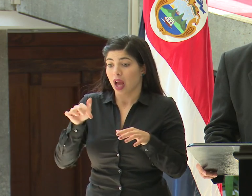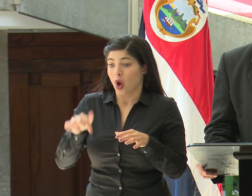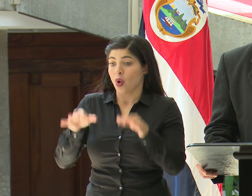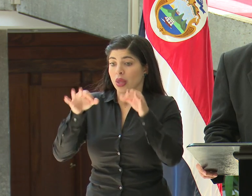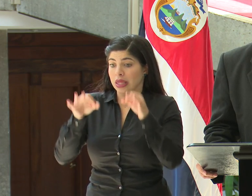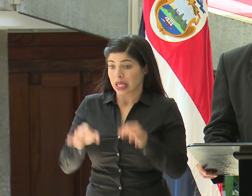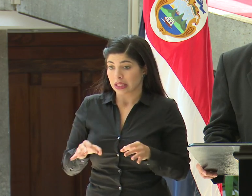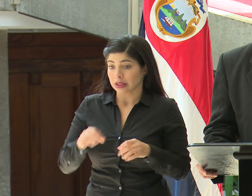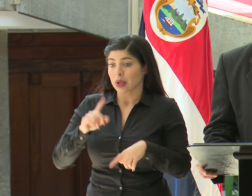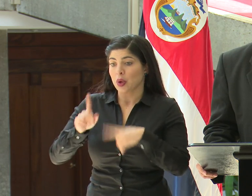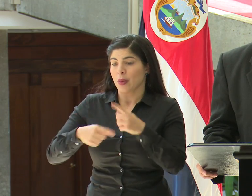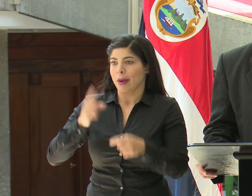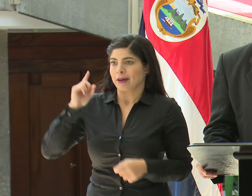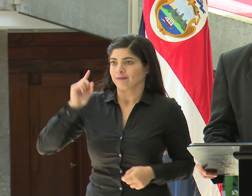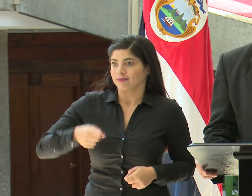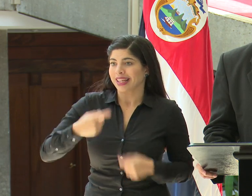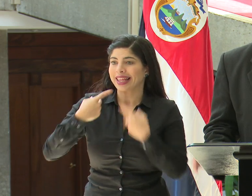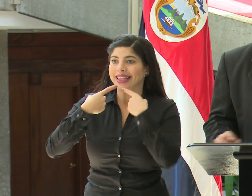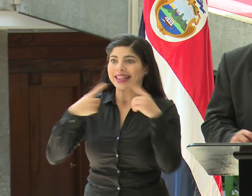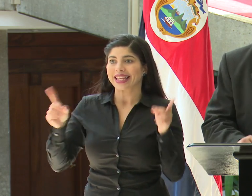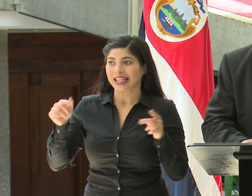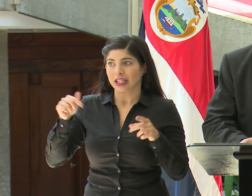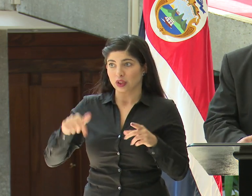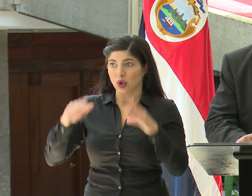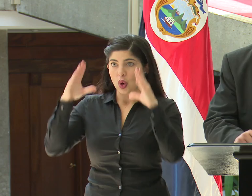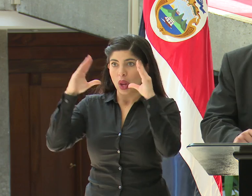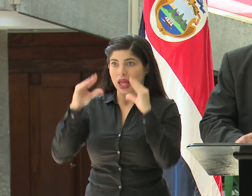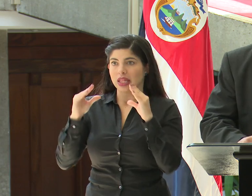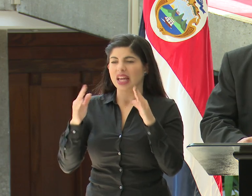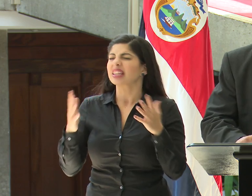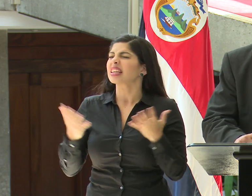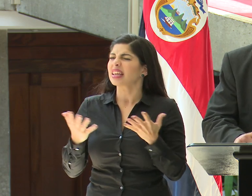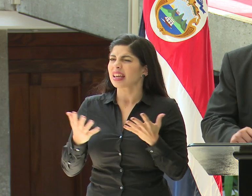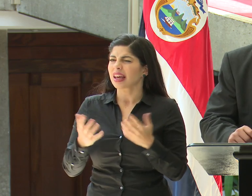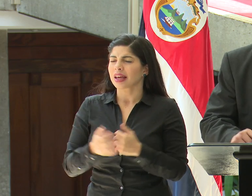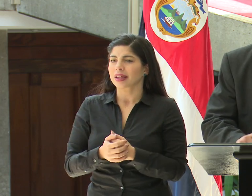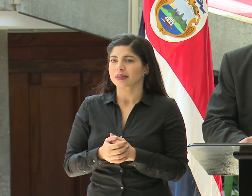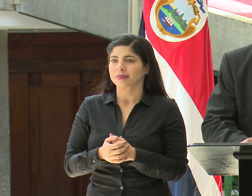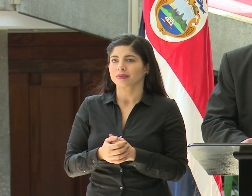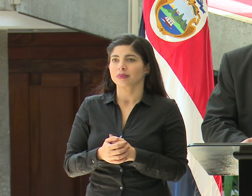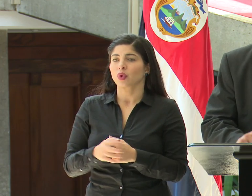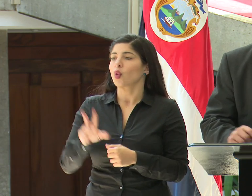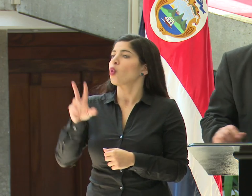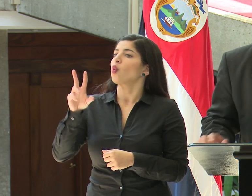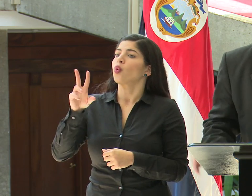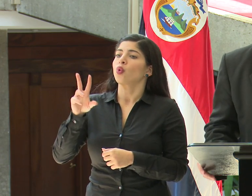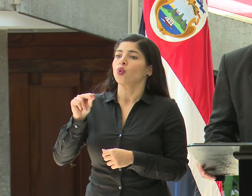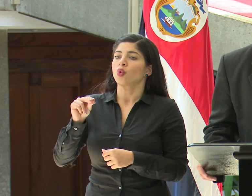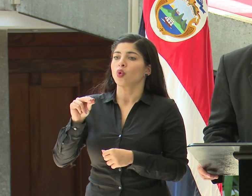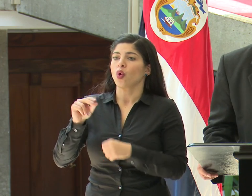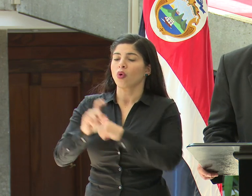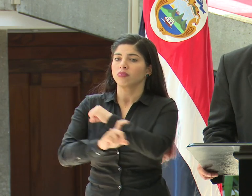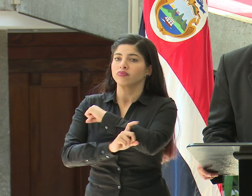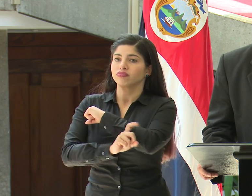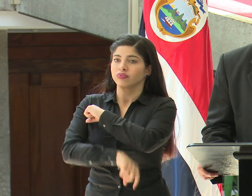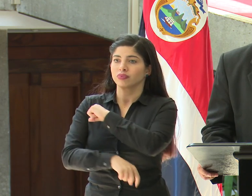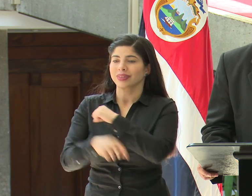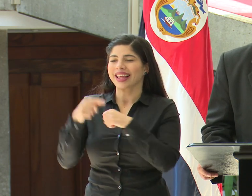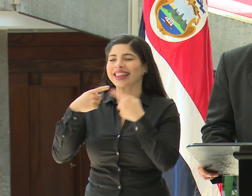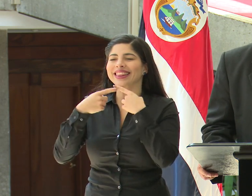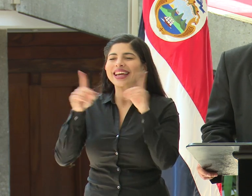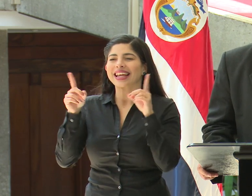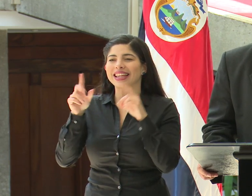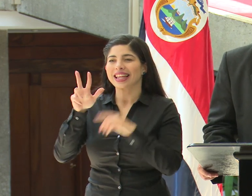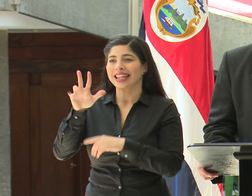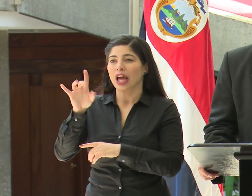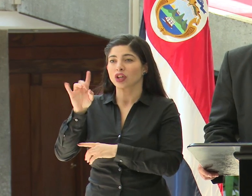y se estará emitiendo una directriz en horas de la tarde es el no emitir las sanciones que establece el decreto